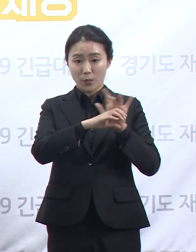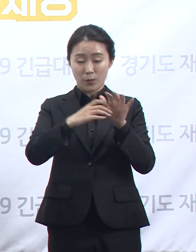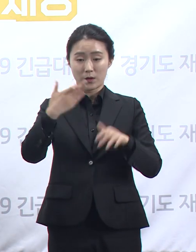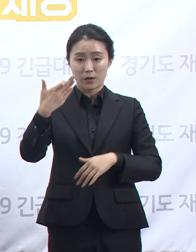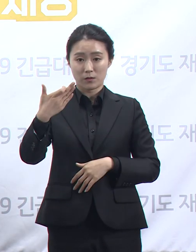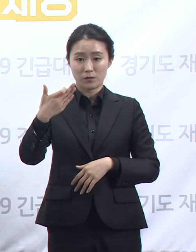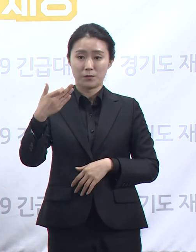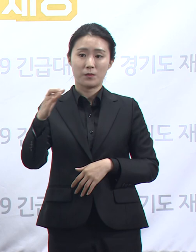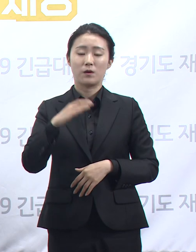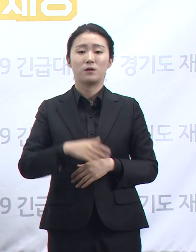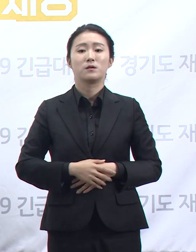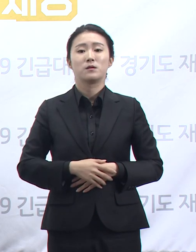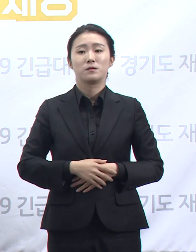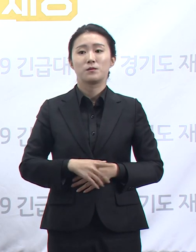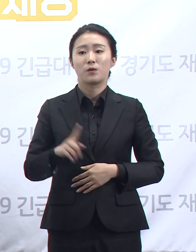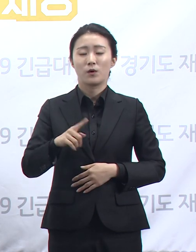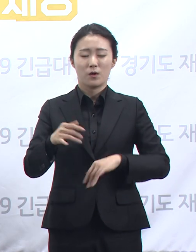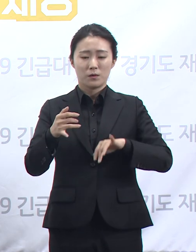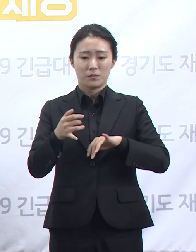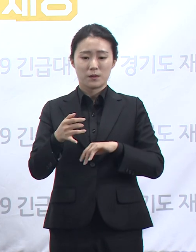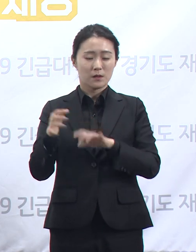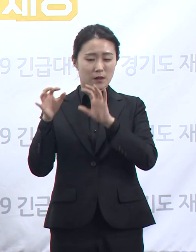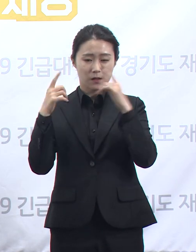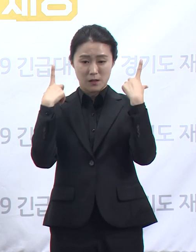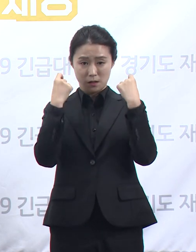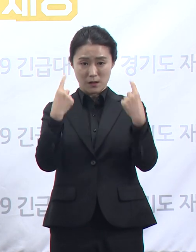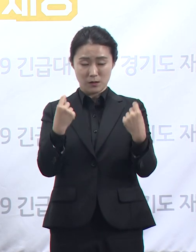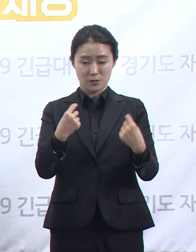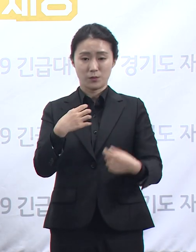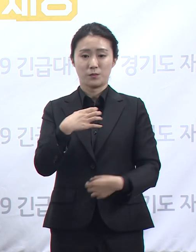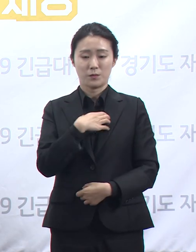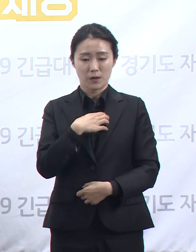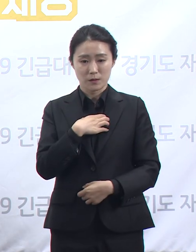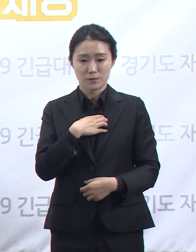외출과 모임 시 각별한 경각심을 가져주시기 바랍니다. 감사합니다. 다음 영상에서 만나요.